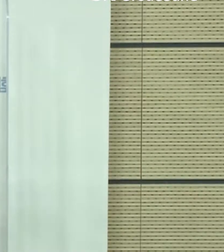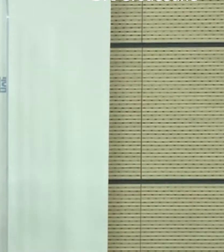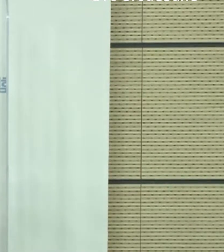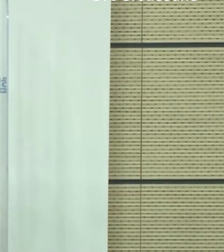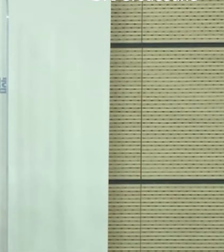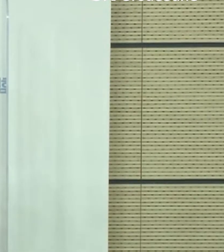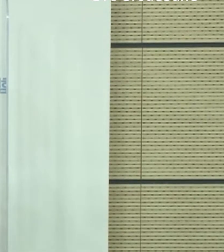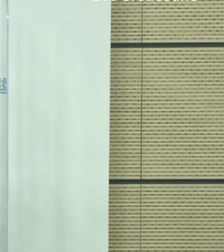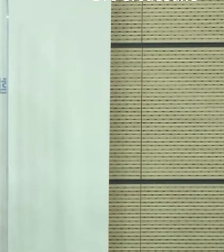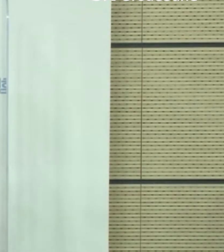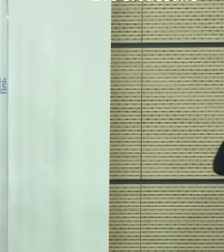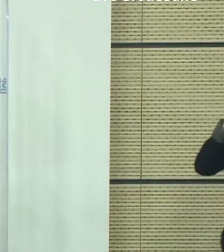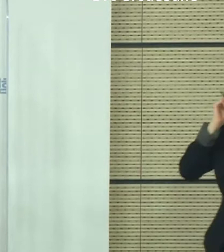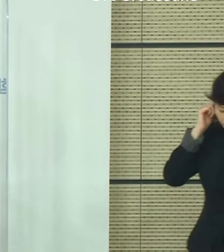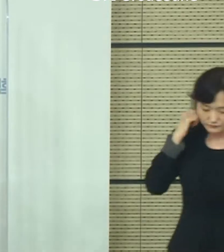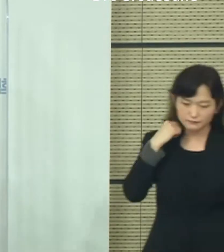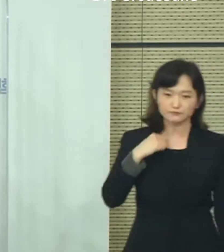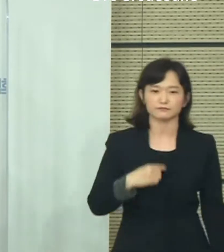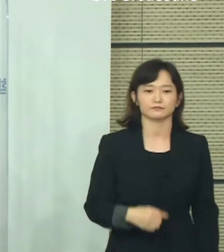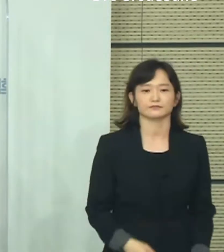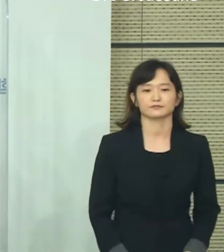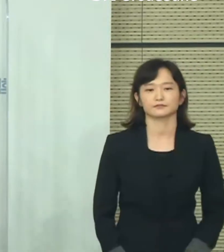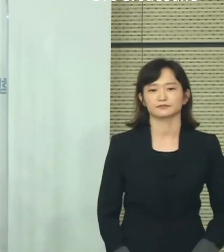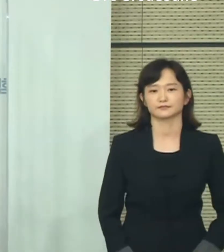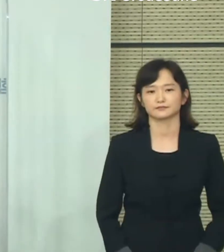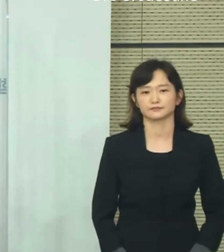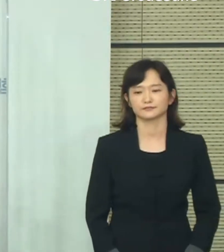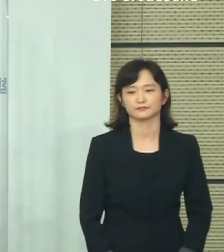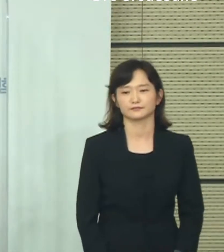코로나19 대응 방안 등을 설명하겠습니다.